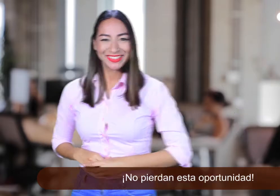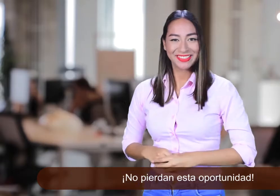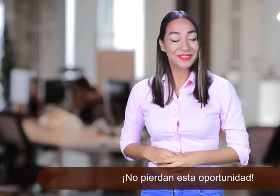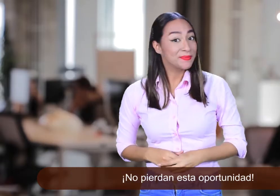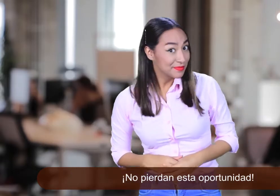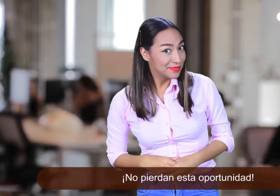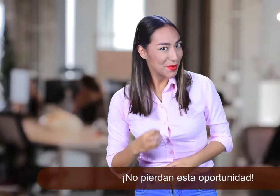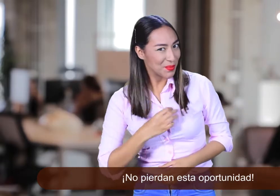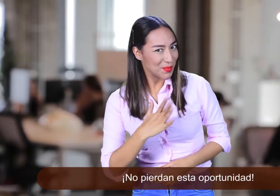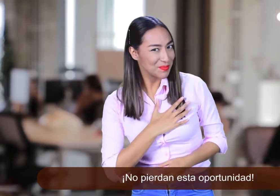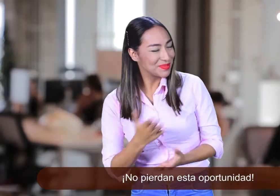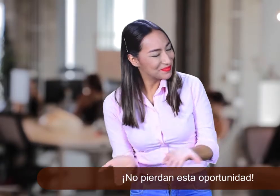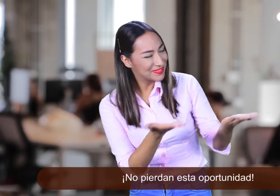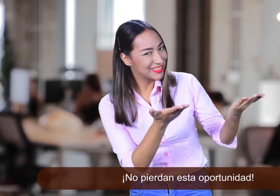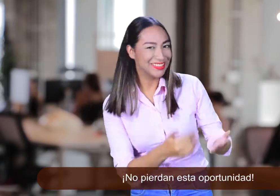derecho a la comunicación. No pierdan esta oportunidad.